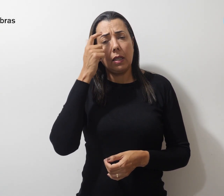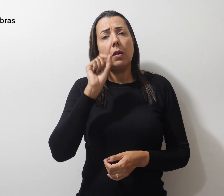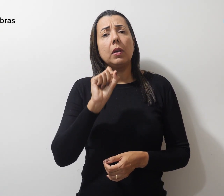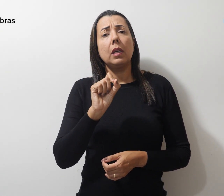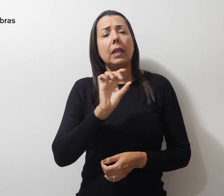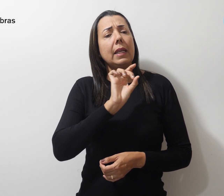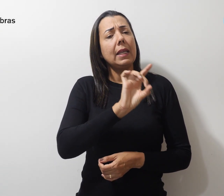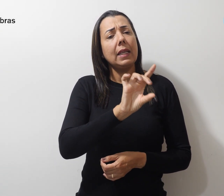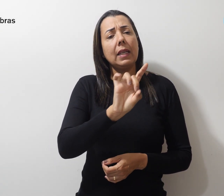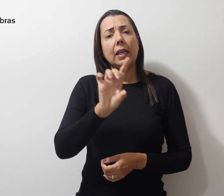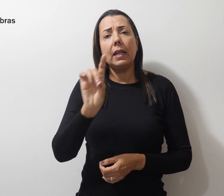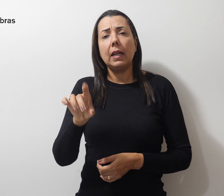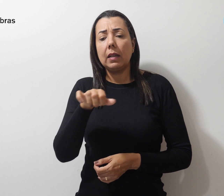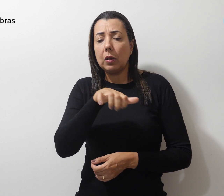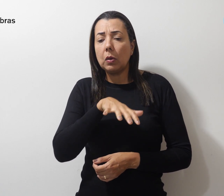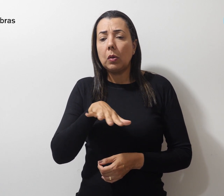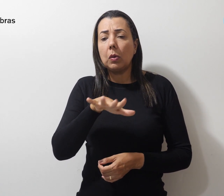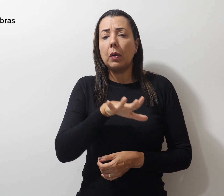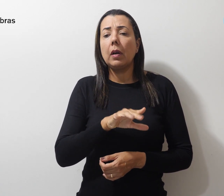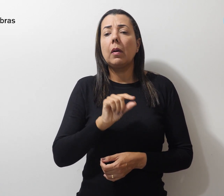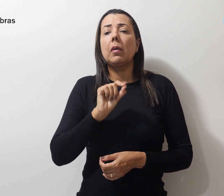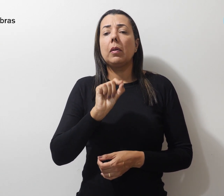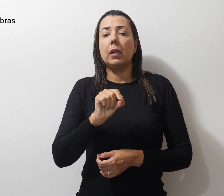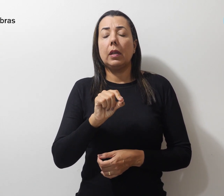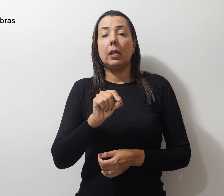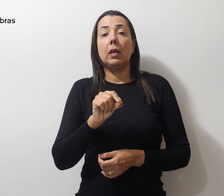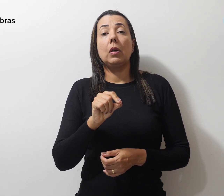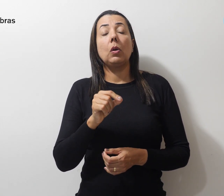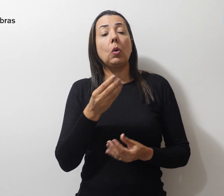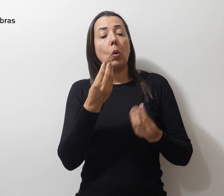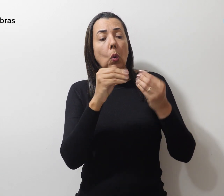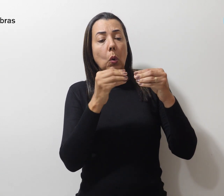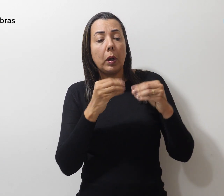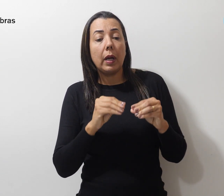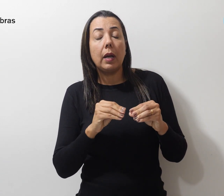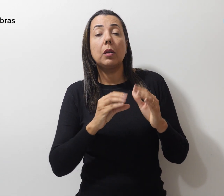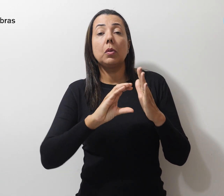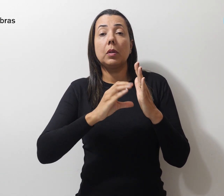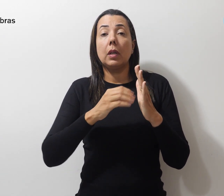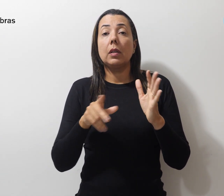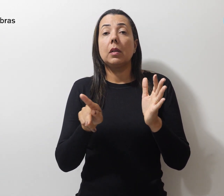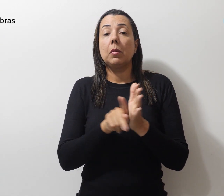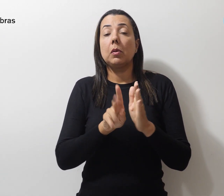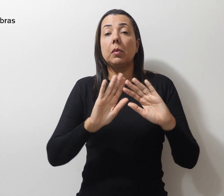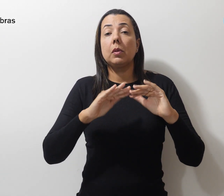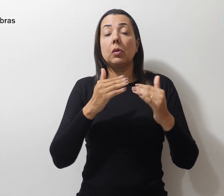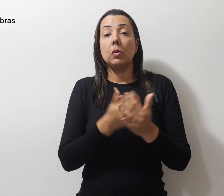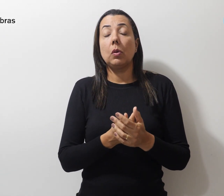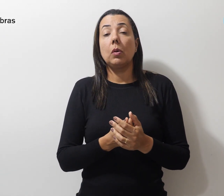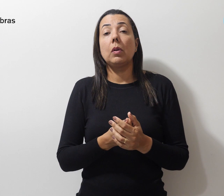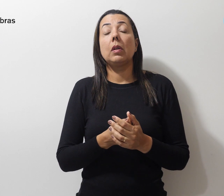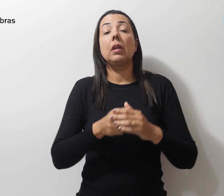cada um dos campos sejam preenchidos com os dados da própria escola e o cartaz